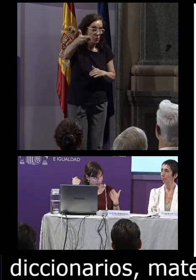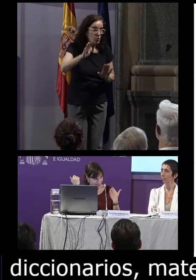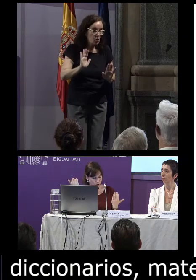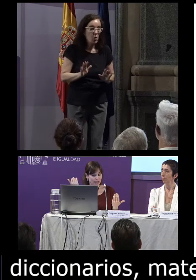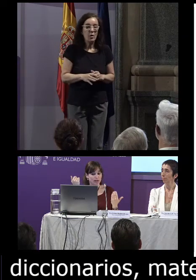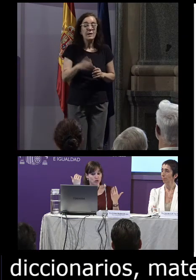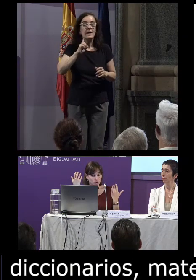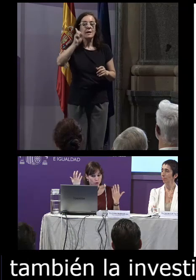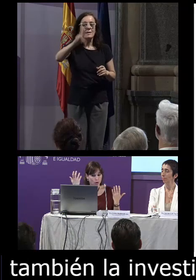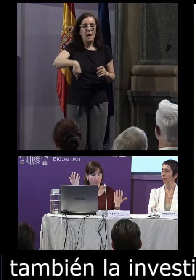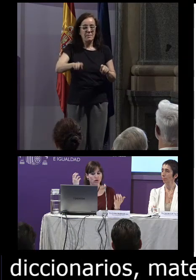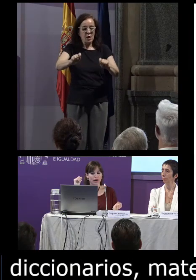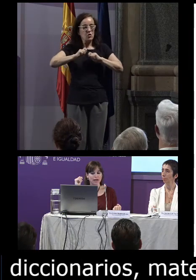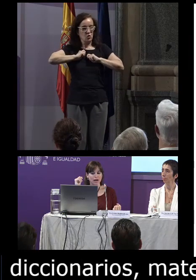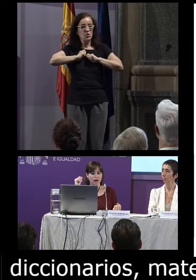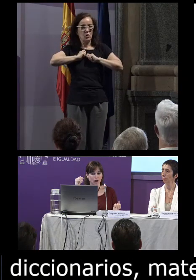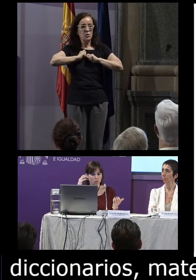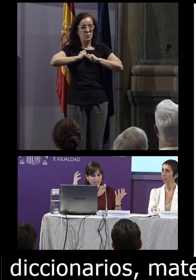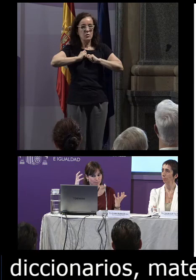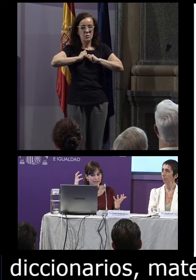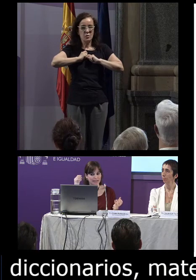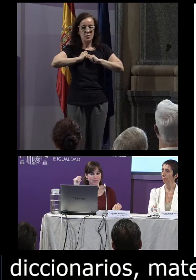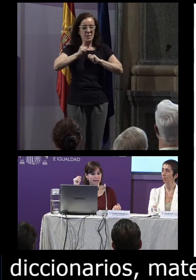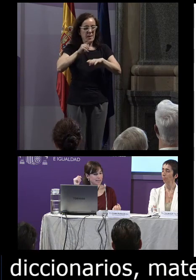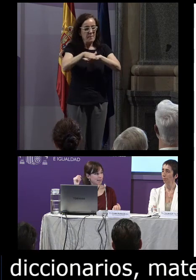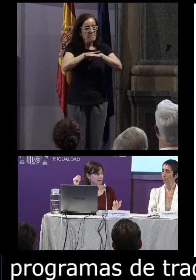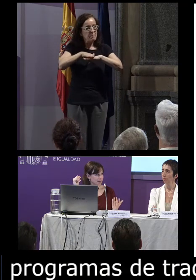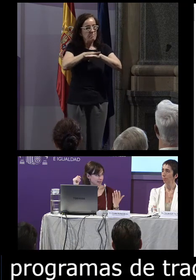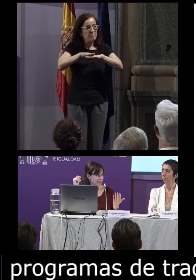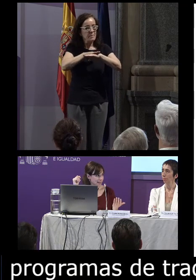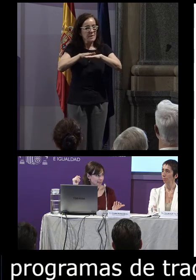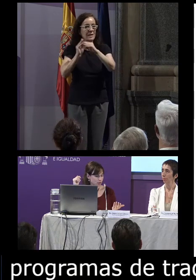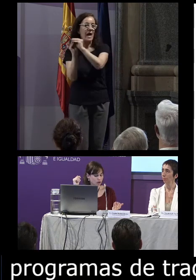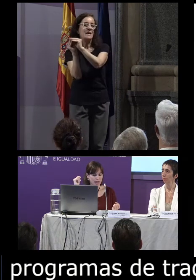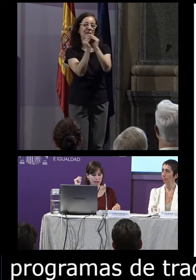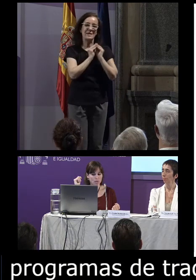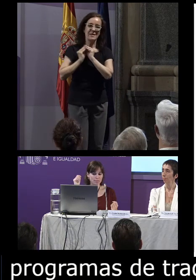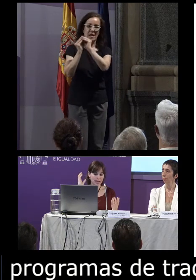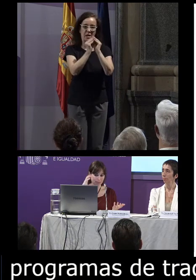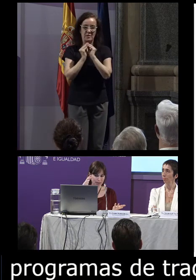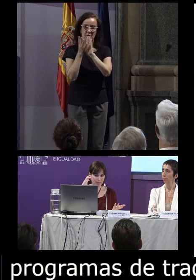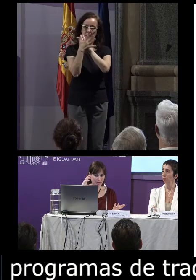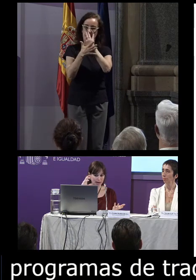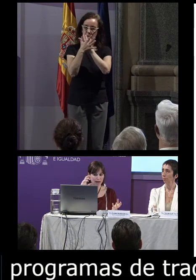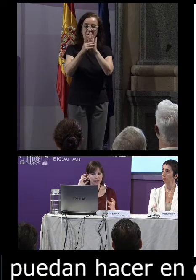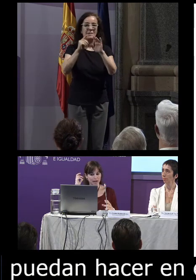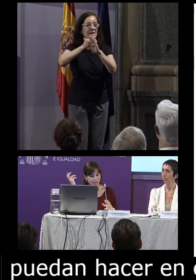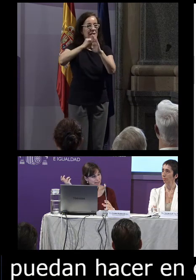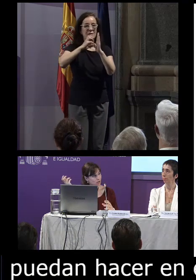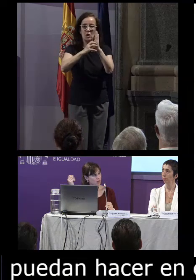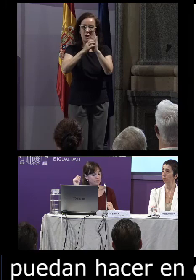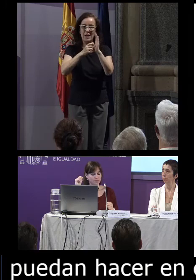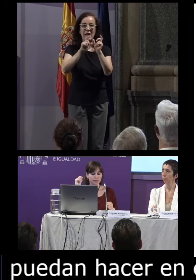sino que también nos proporcionan unas bases para la estandarización de la lengua a nivel gramatical